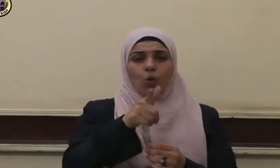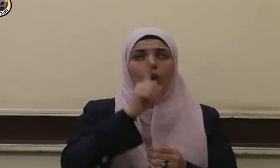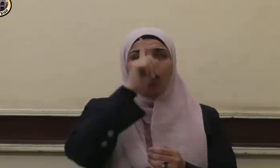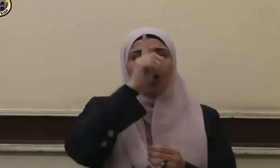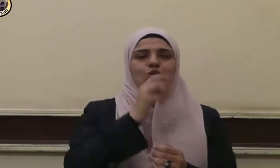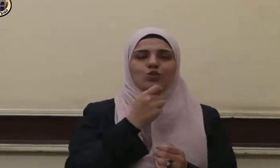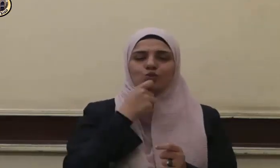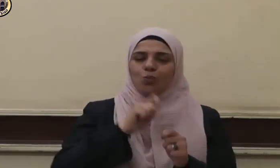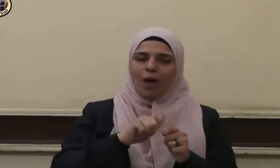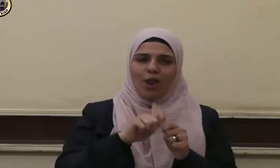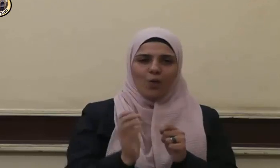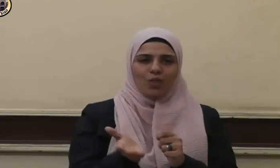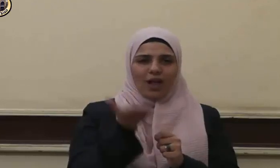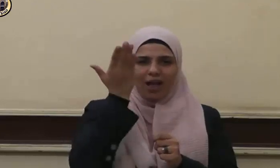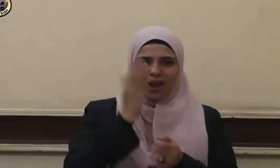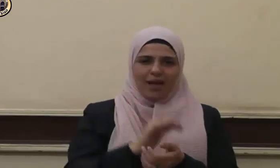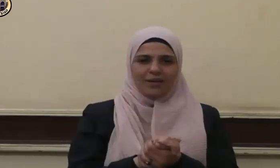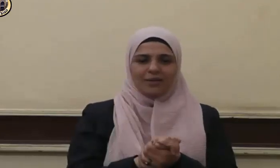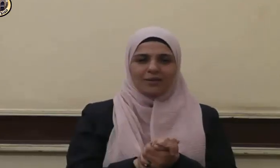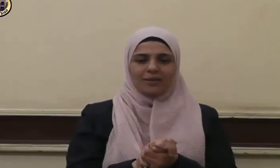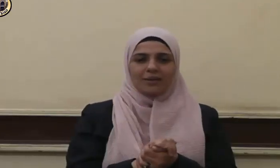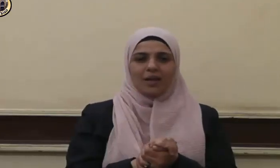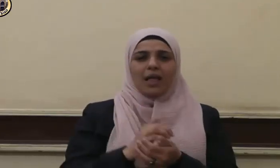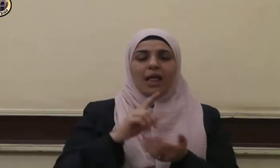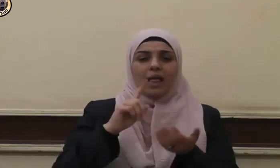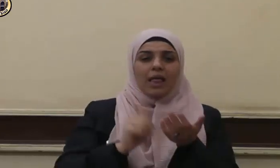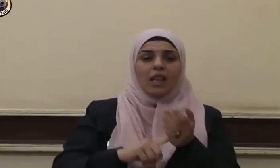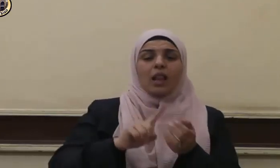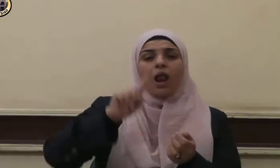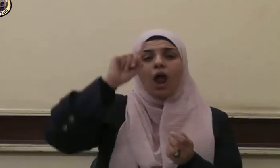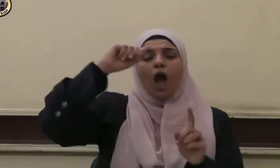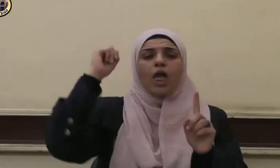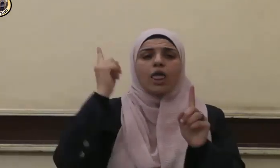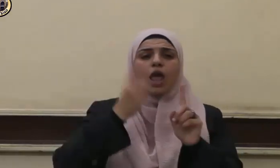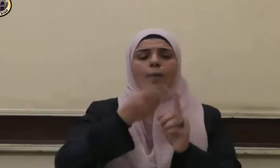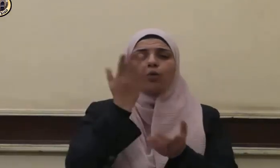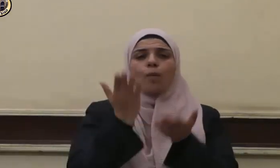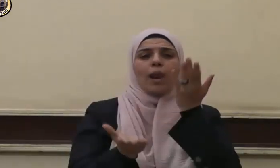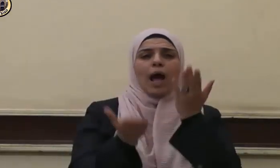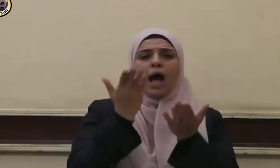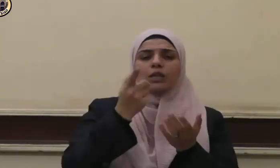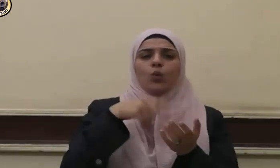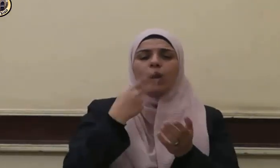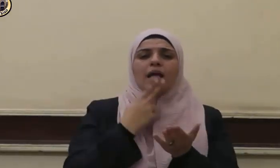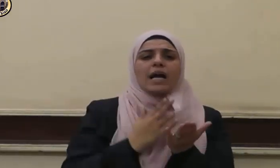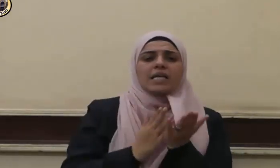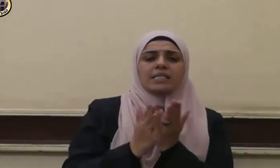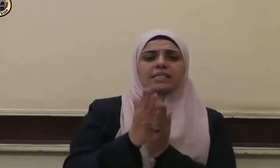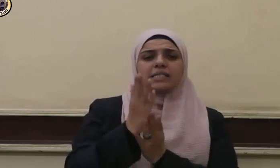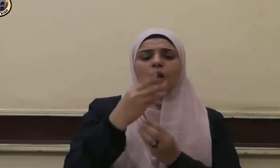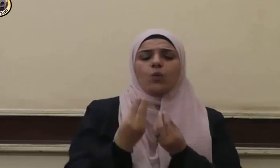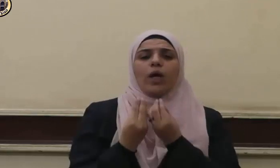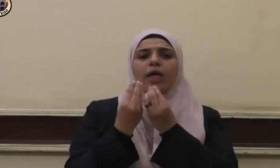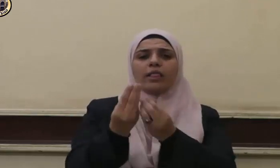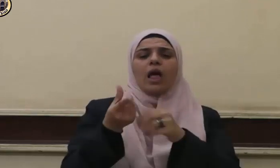يقول الحق سبحانه إن الله يأمر بالعدل والإحسان وإيتاء ذي